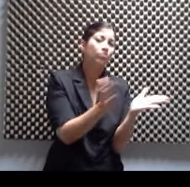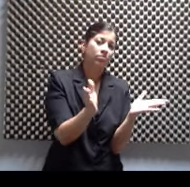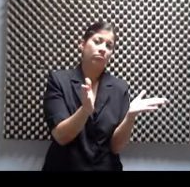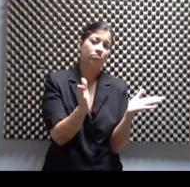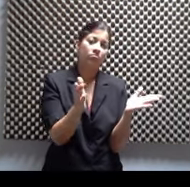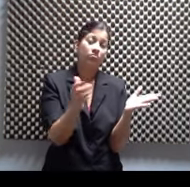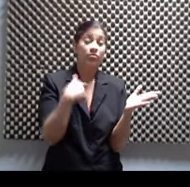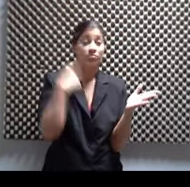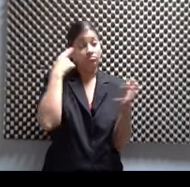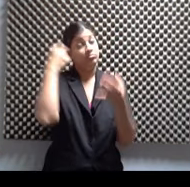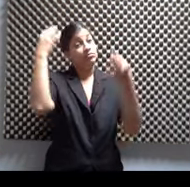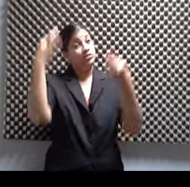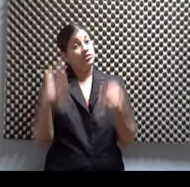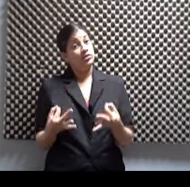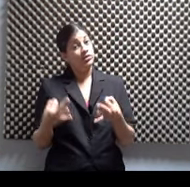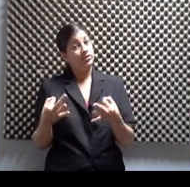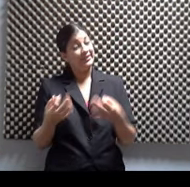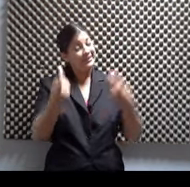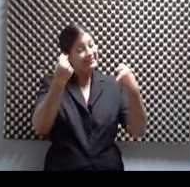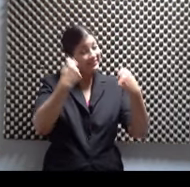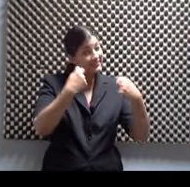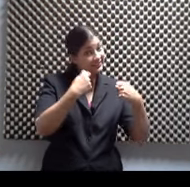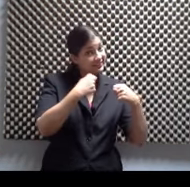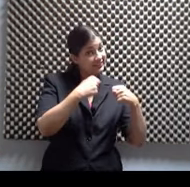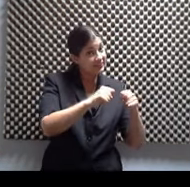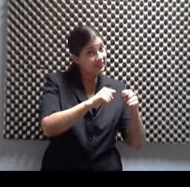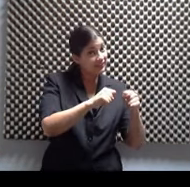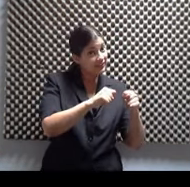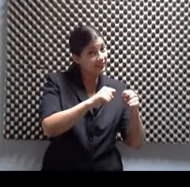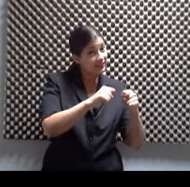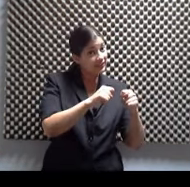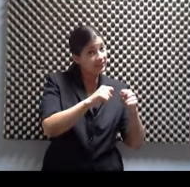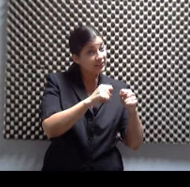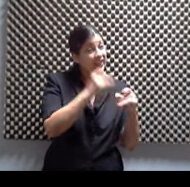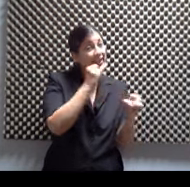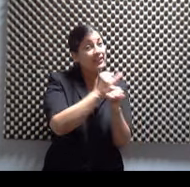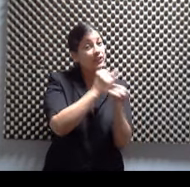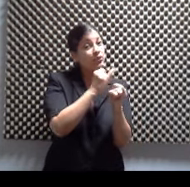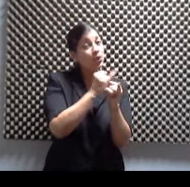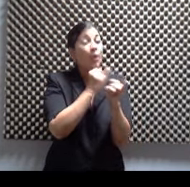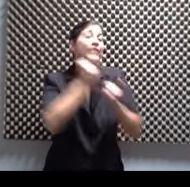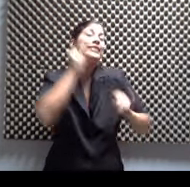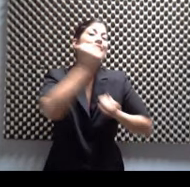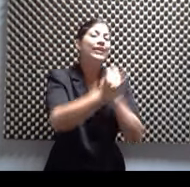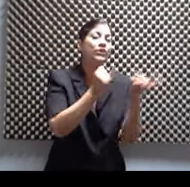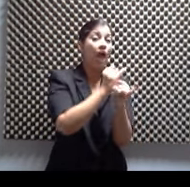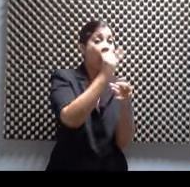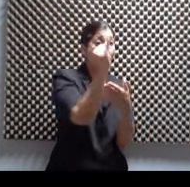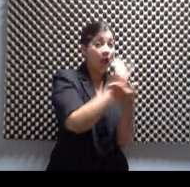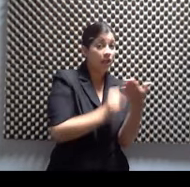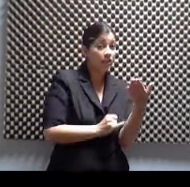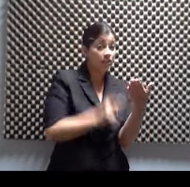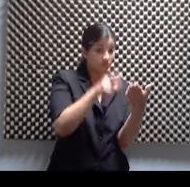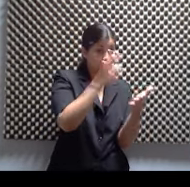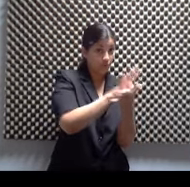audicionar para el Instituto Universitario Nacional de Artes, que es una escuela especializada en dramaturgia.